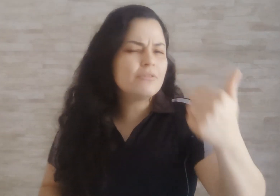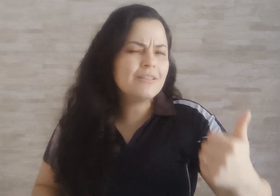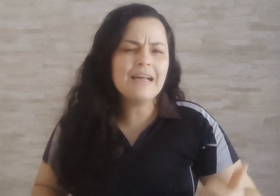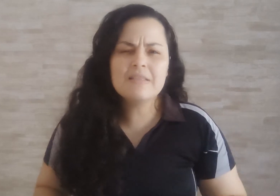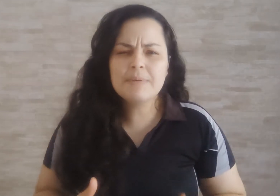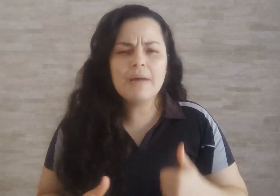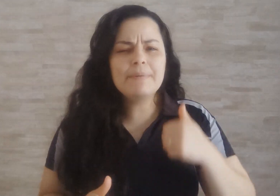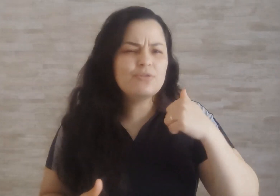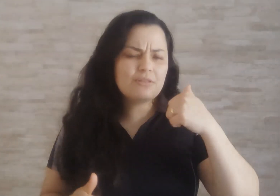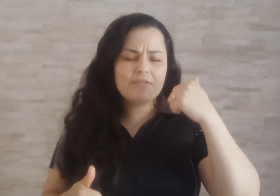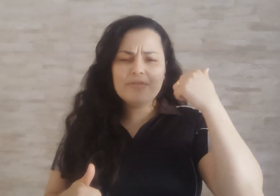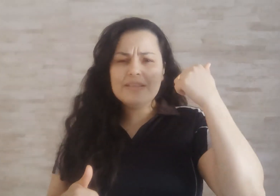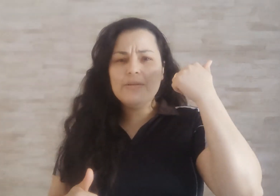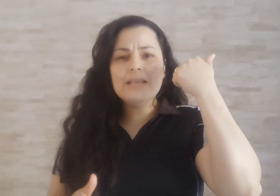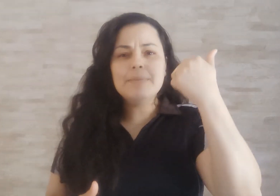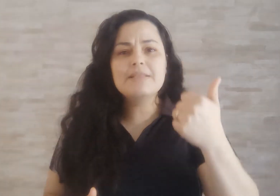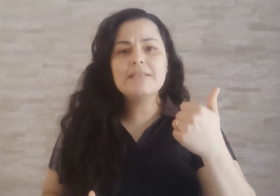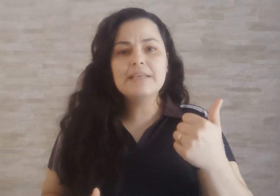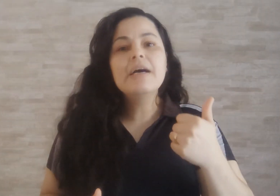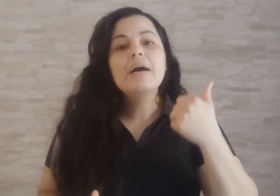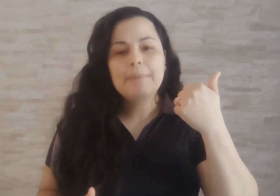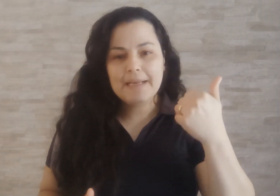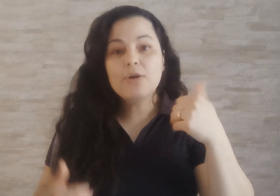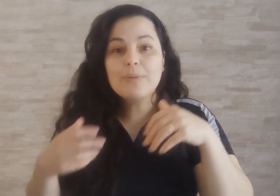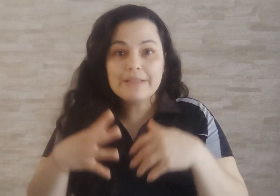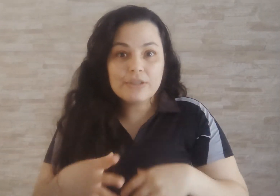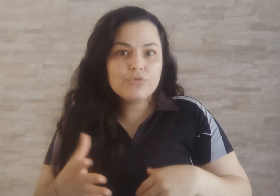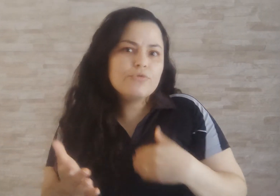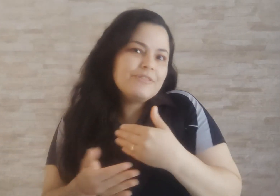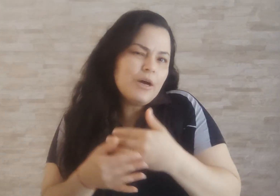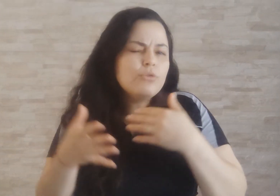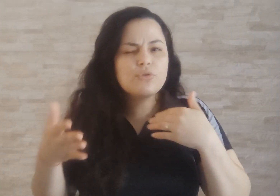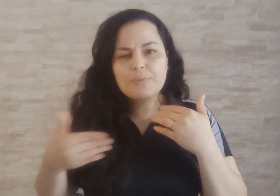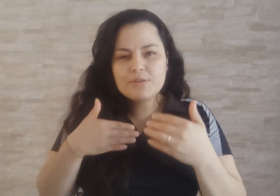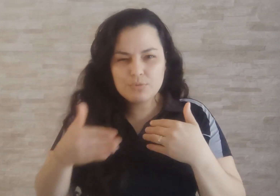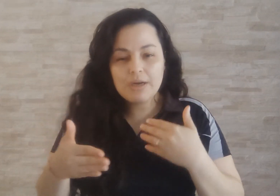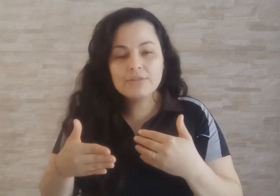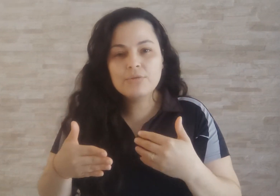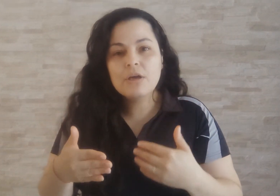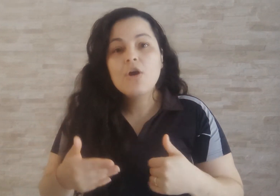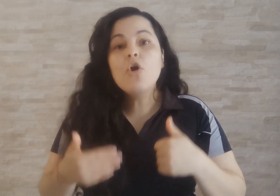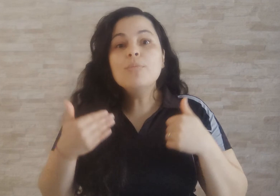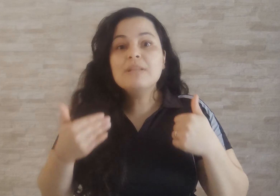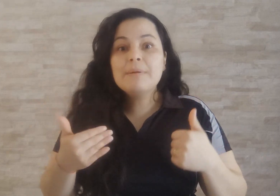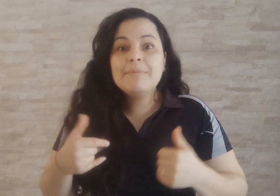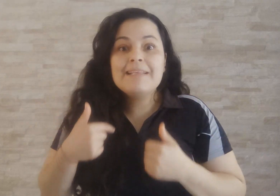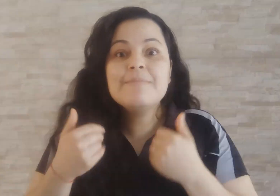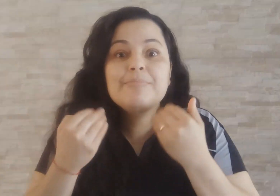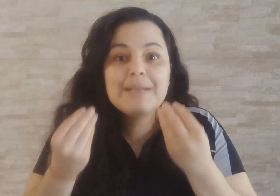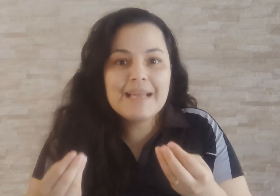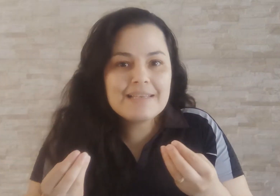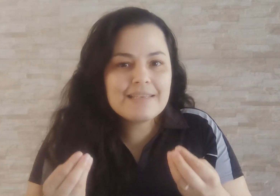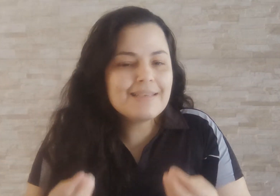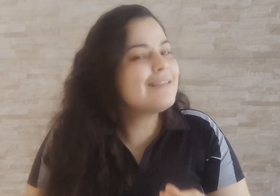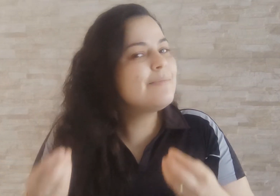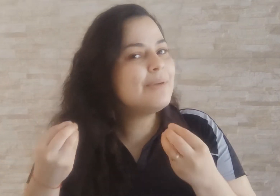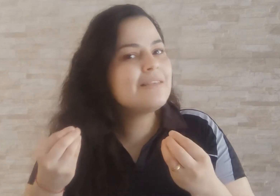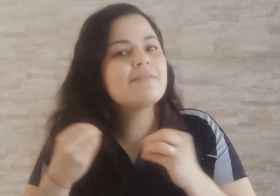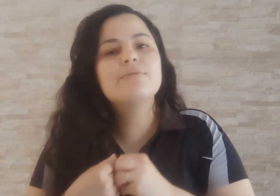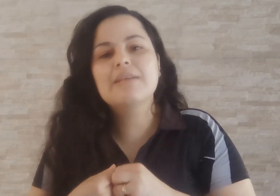unidades pra pessoas que vão fazer uma lembrancinha pra quem completou ano no final ou no começo do ano, como também pras empresas, as empresas são